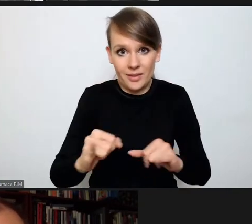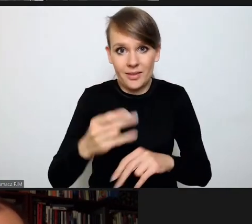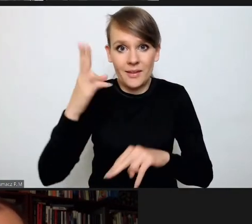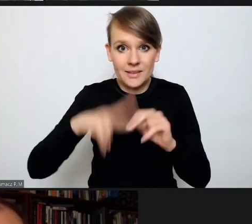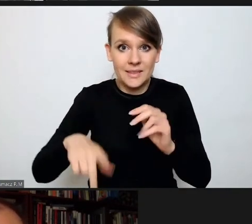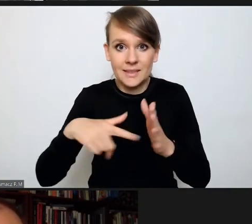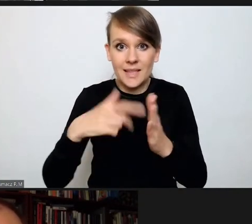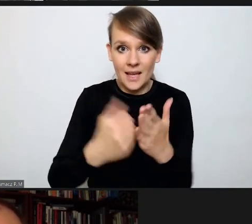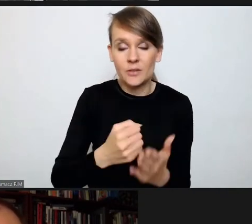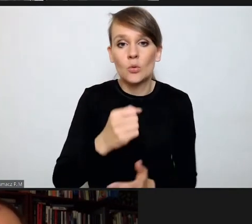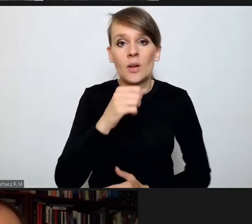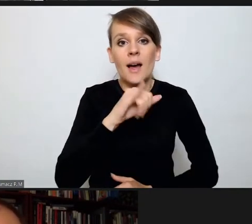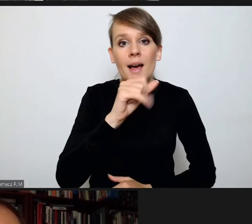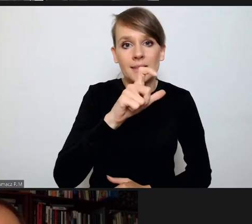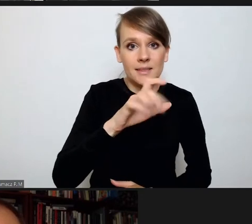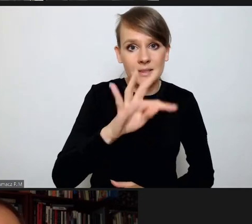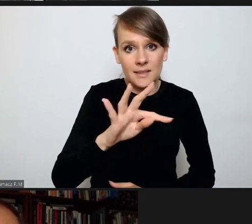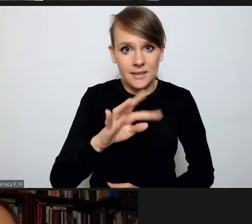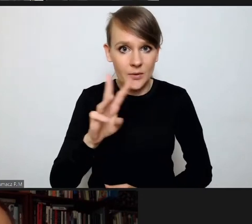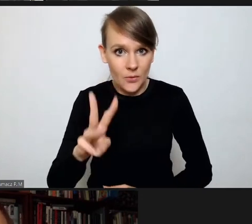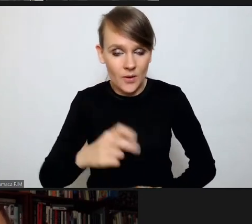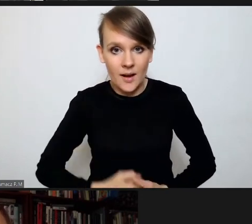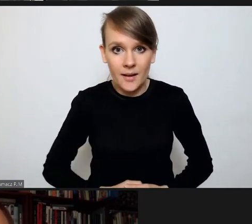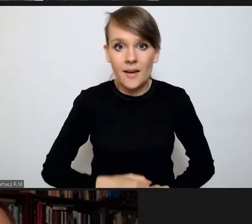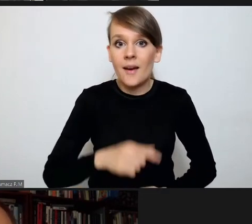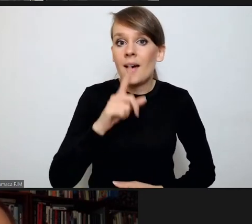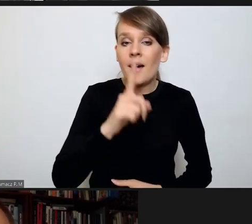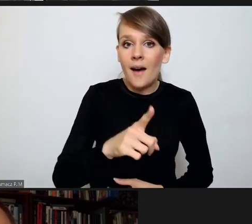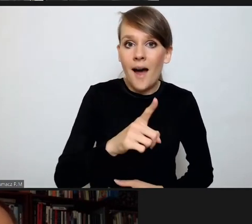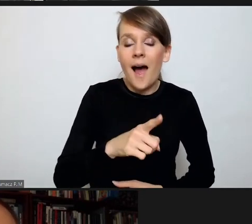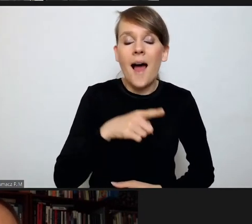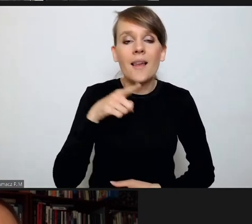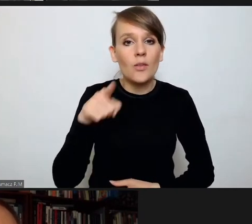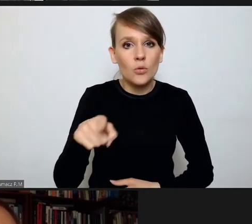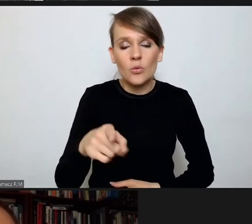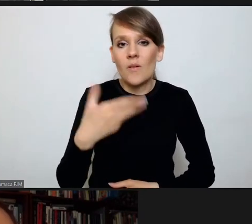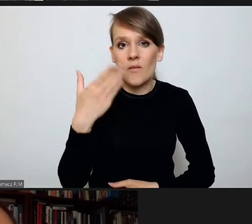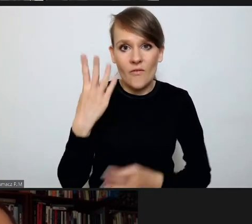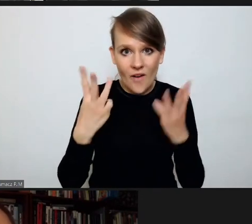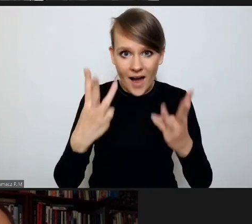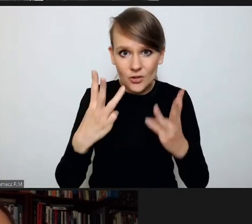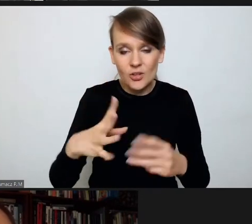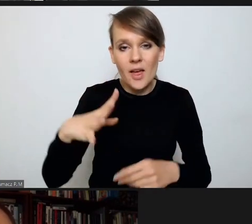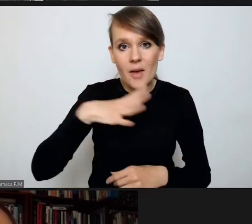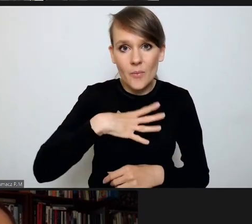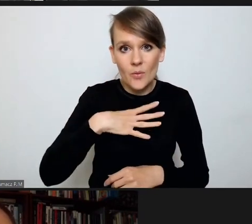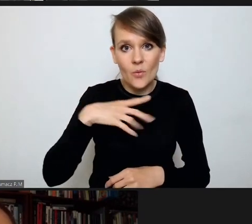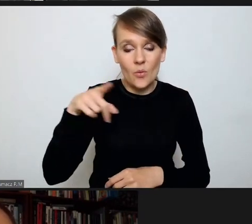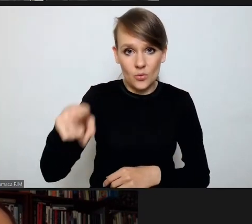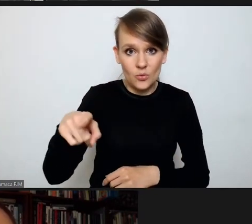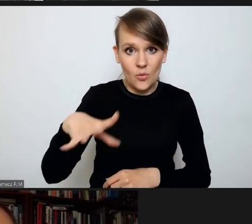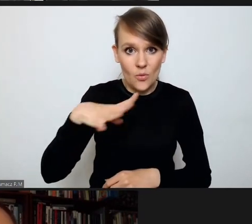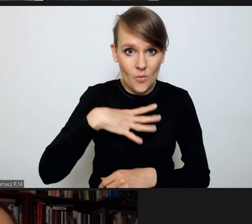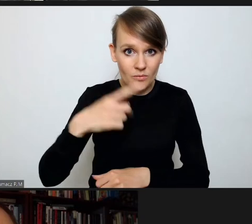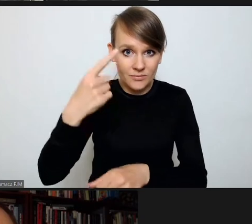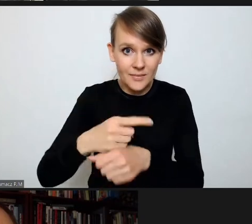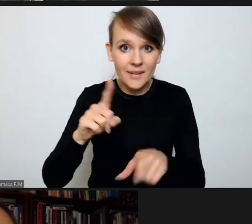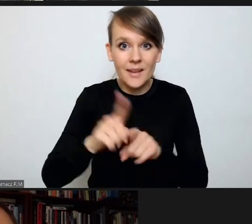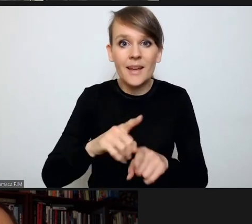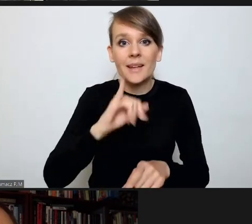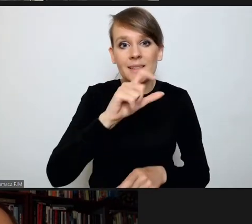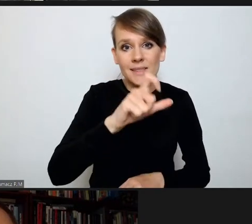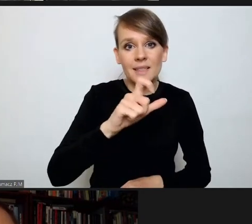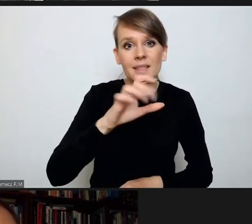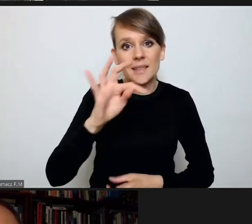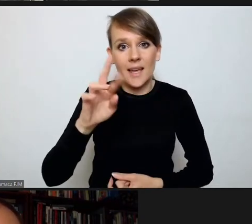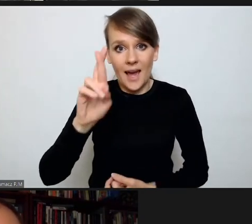ICTY. Natomiast w absolutnie decydującym stopniu orzecznictwo ICTY, ale także ICTR,